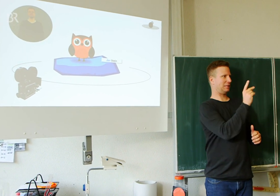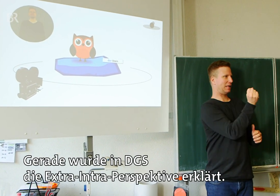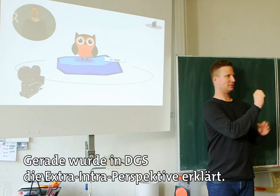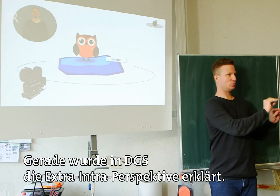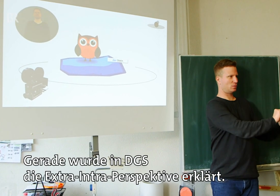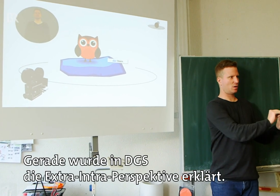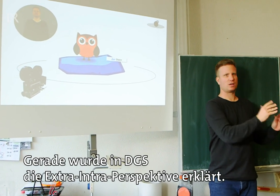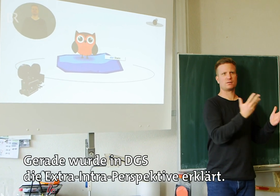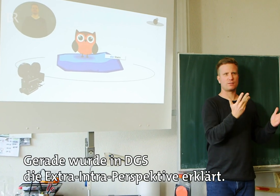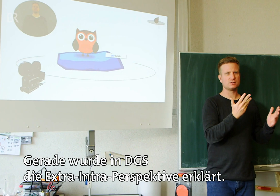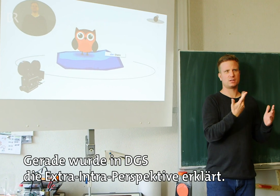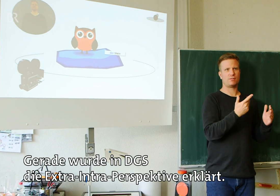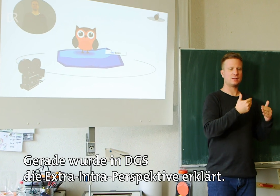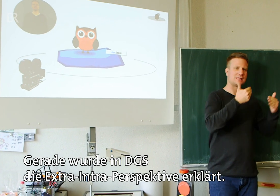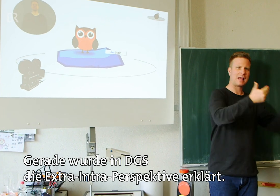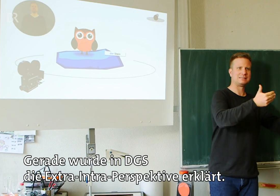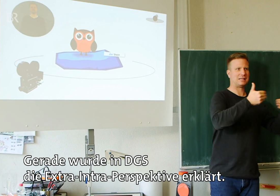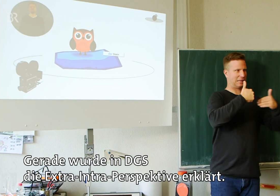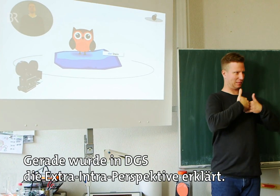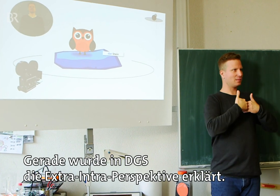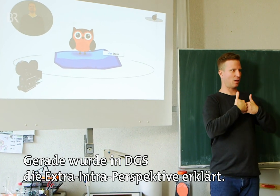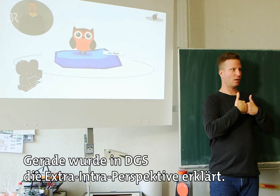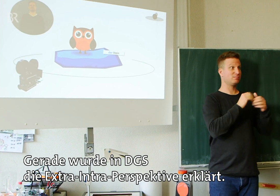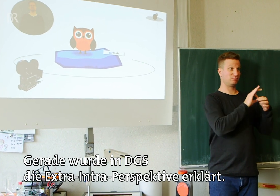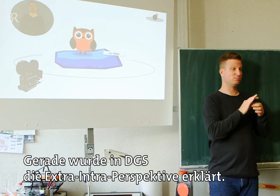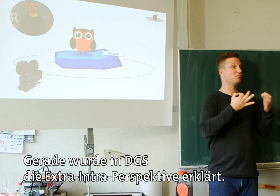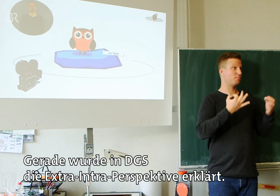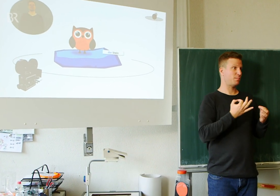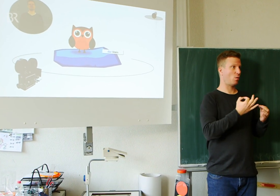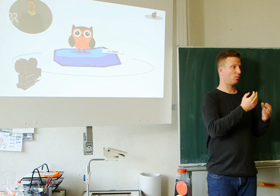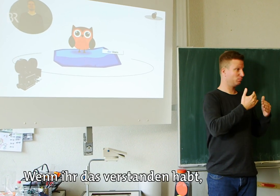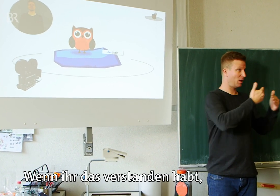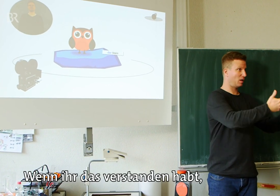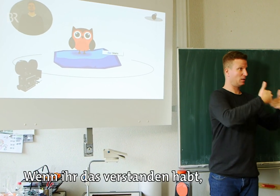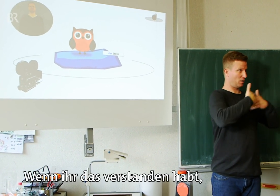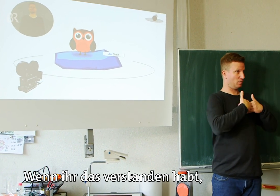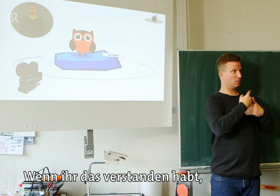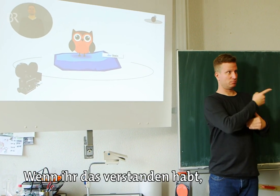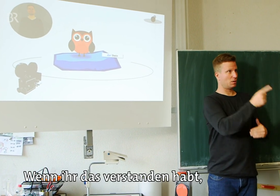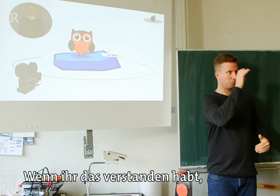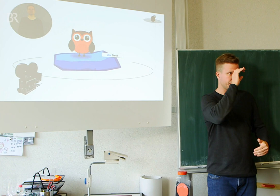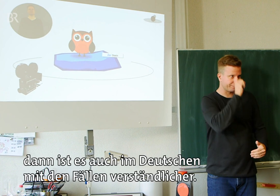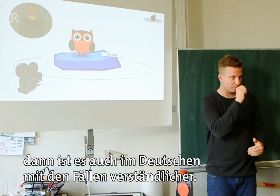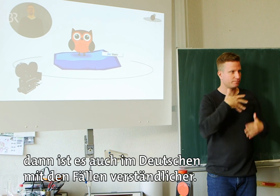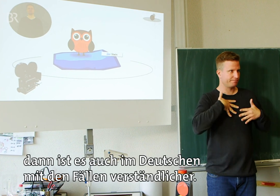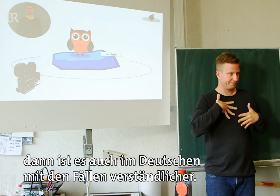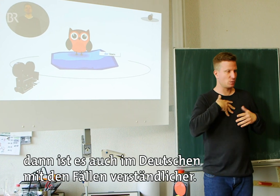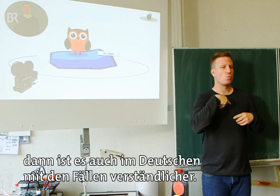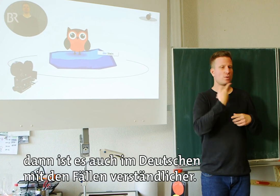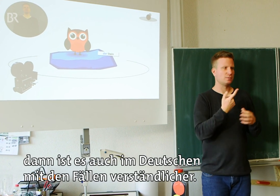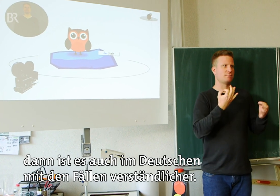Gerade wurde in DGS die Extra-Intra-Perspektive erklärt. Wenn ihr das verstanden habt, dann ist es auch im Deutschen